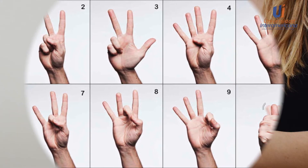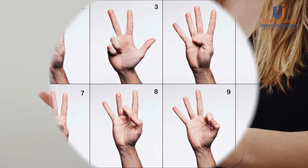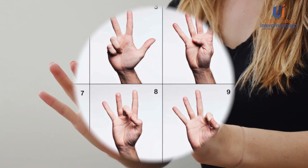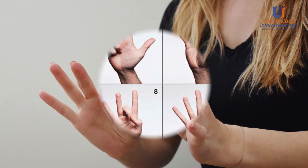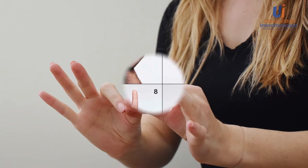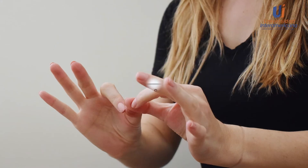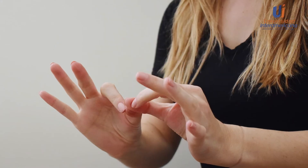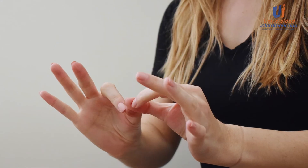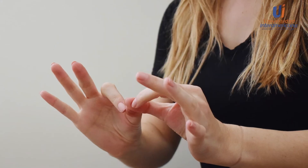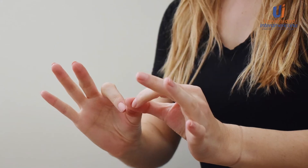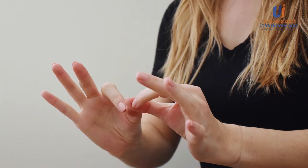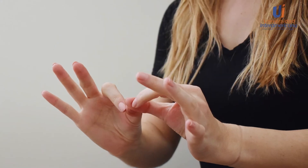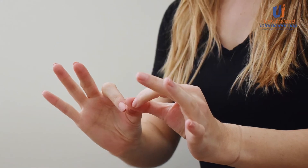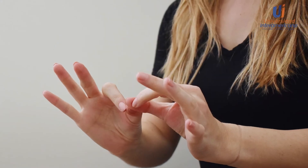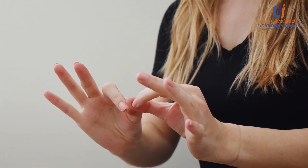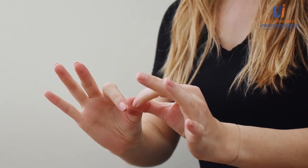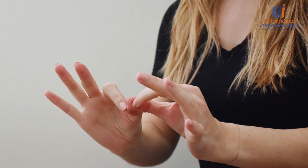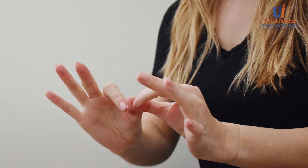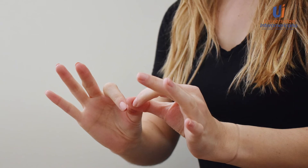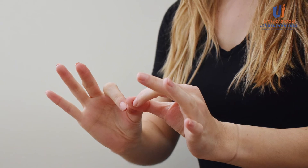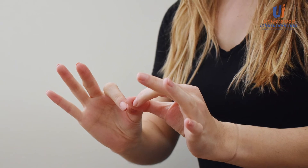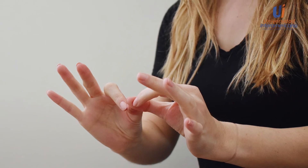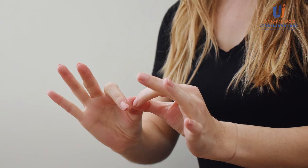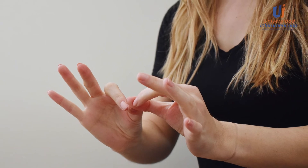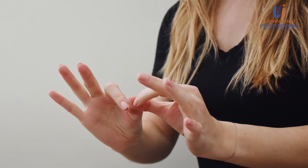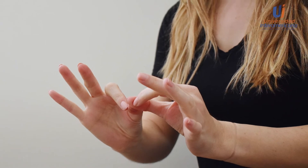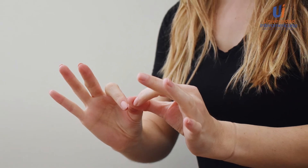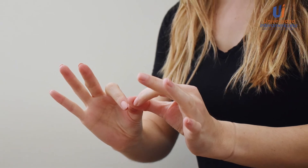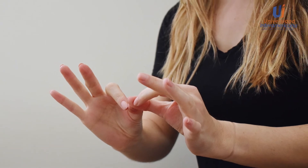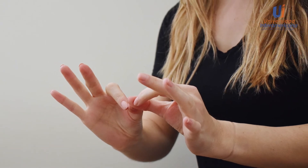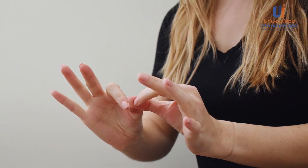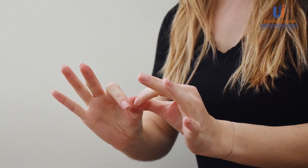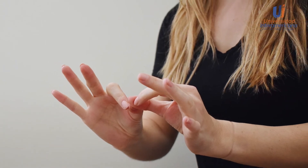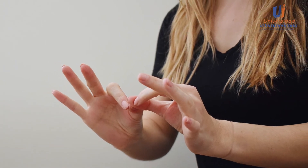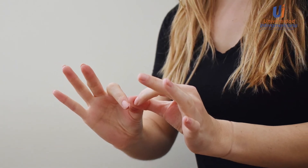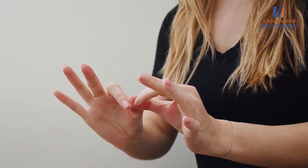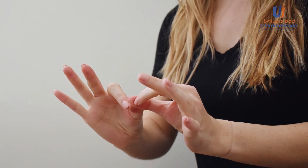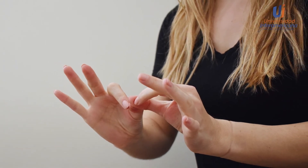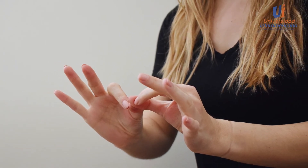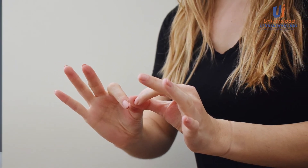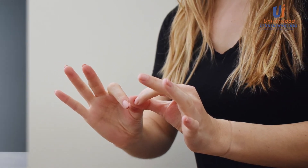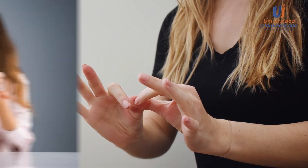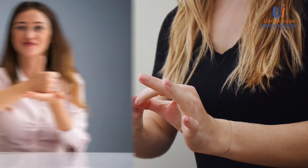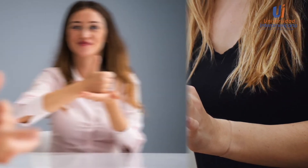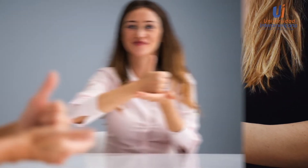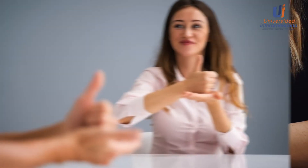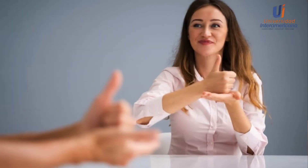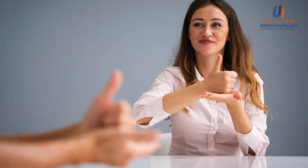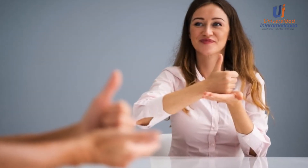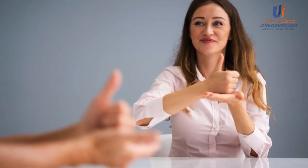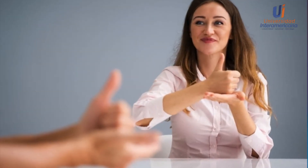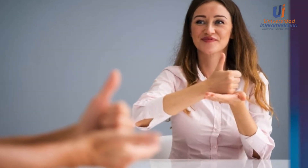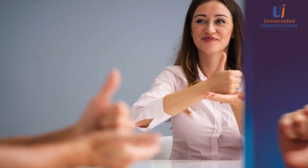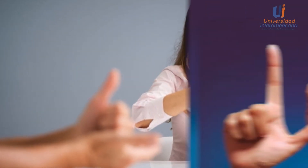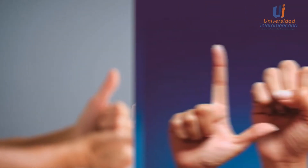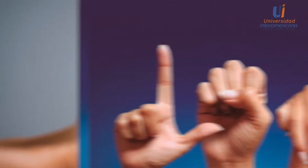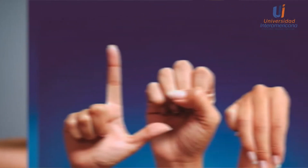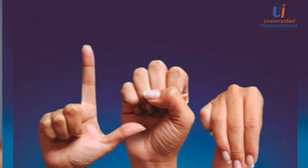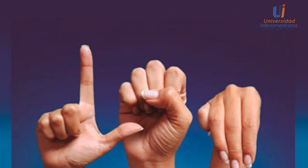¿Qué puedes hacer tú para celebrar este día? A pesar de que esta celebración busca prioritariamente incluir a la sociedad a las personas con